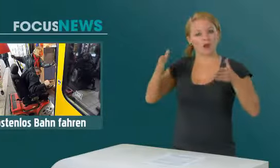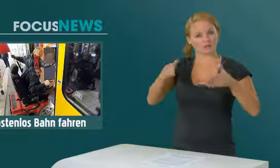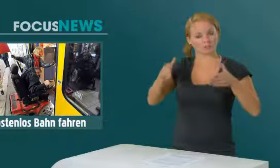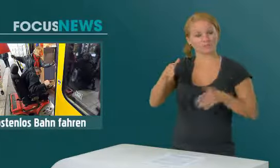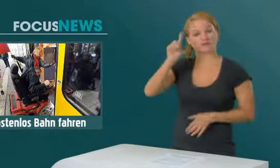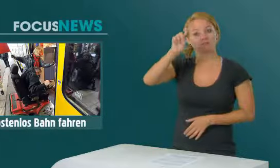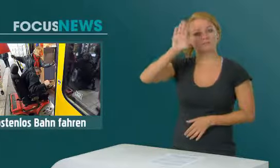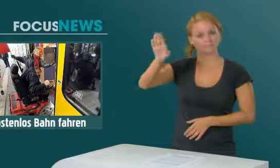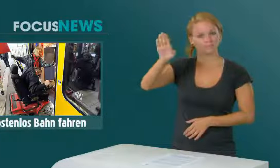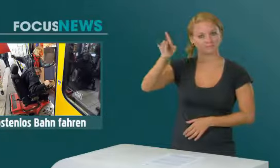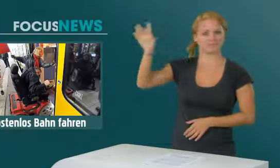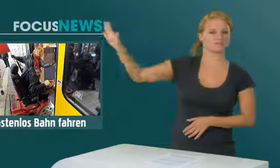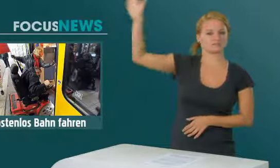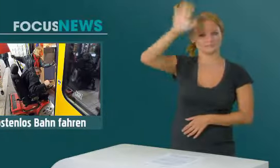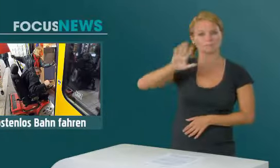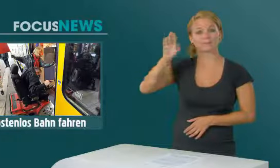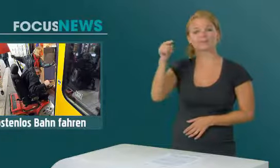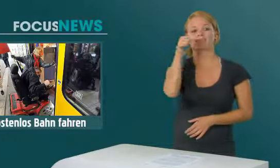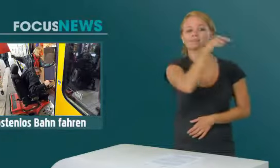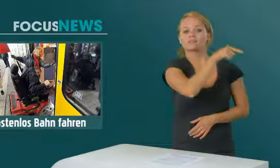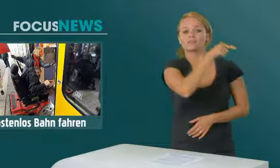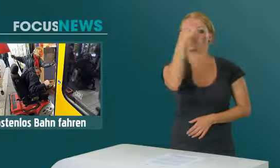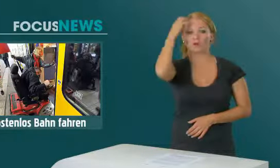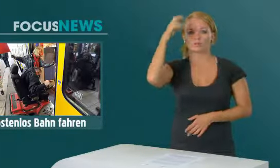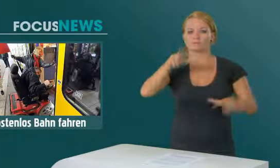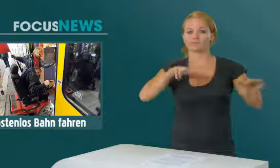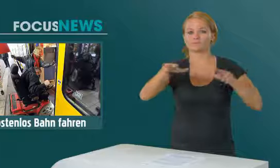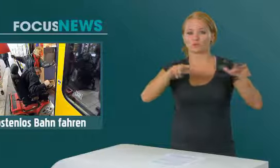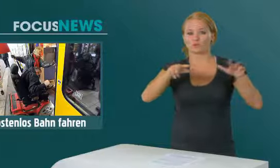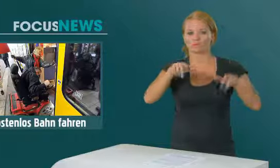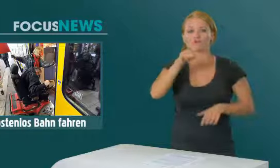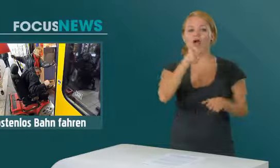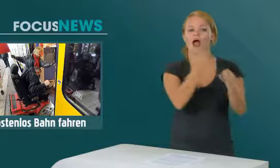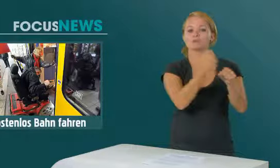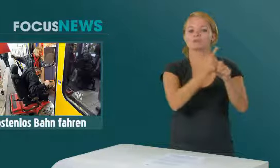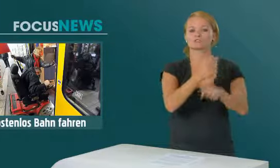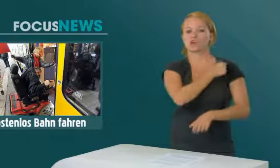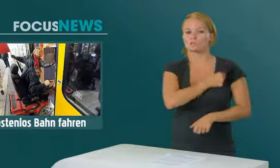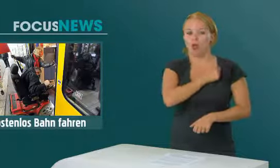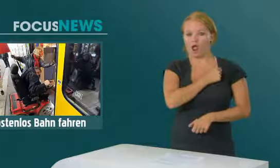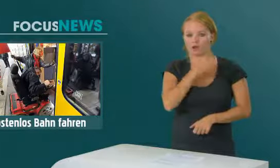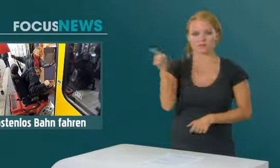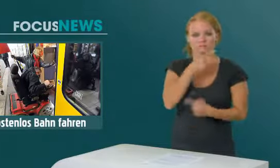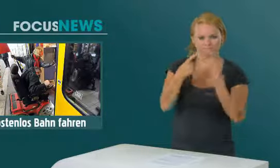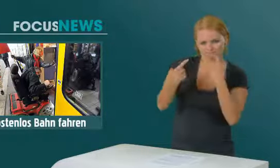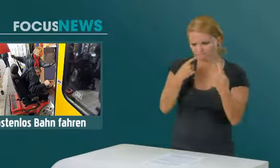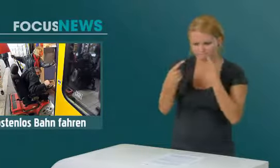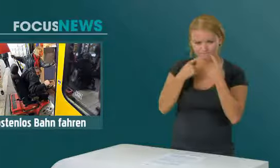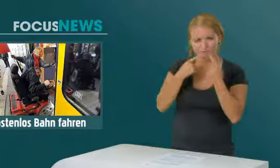Die Deutsche Bahn DB hat mit dem Bundesministerium für Arbeit und Soziales entschieden, per 1.